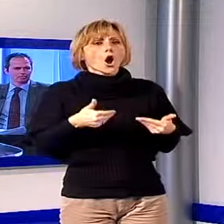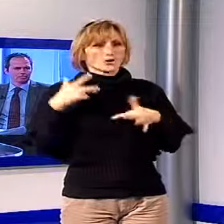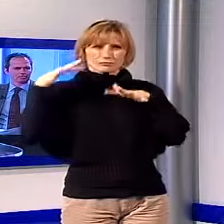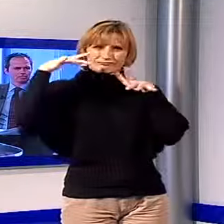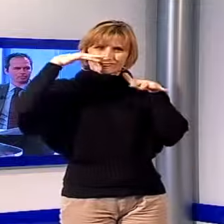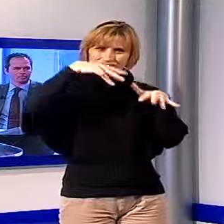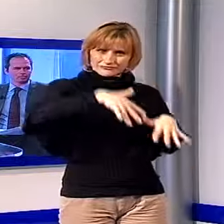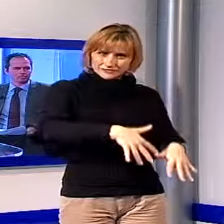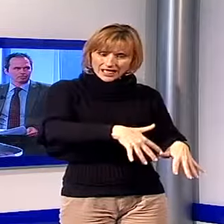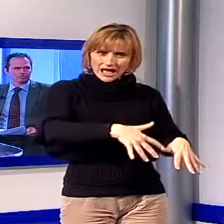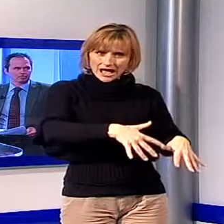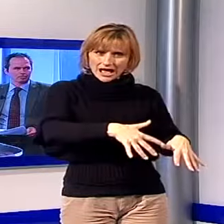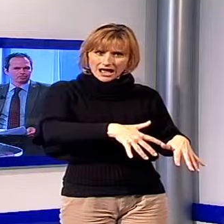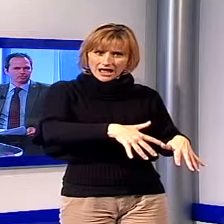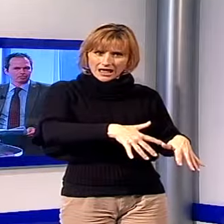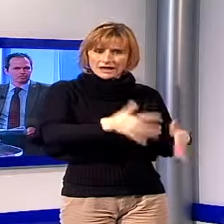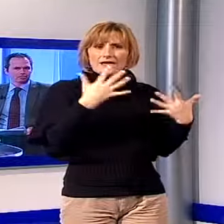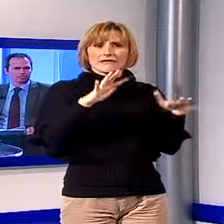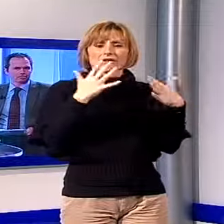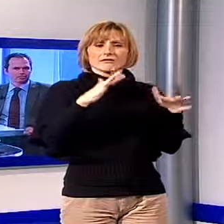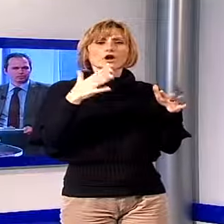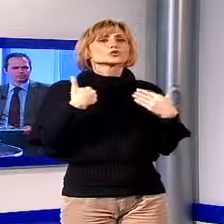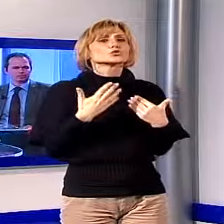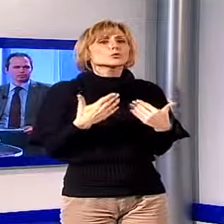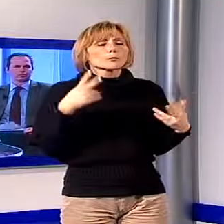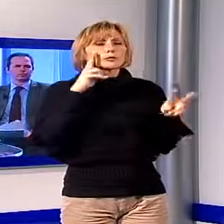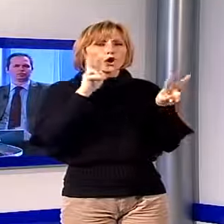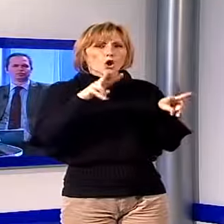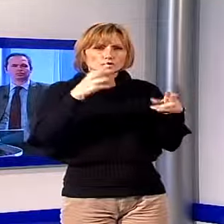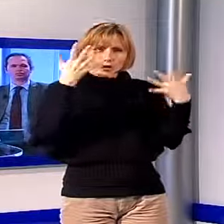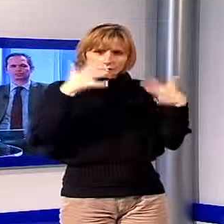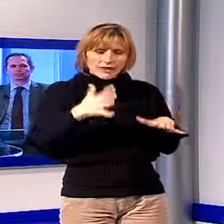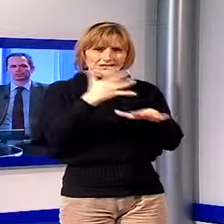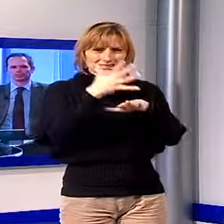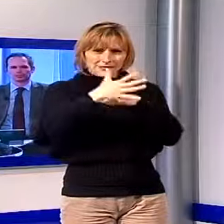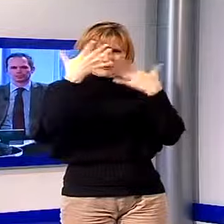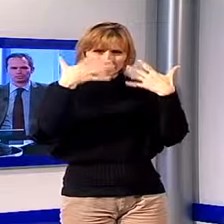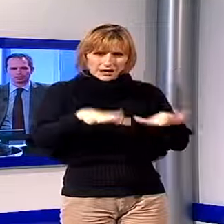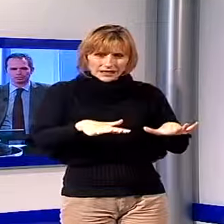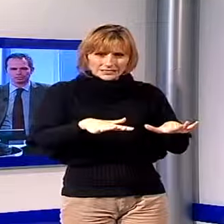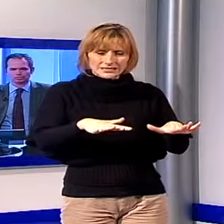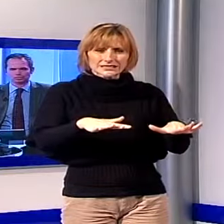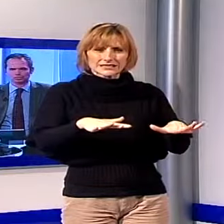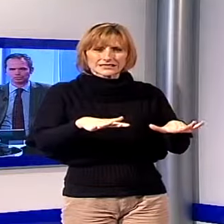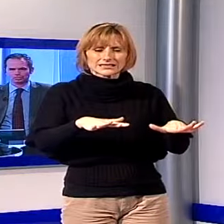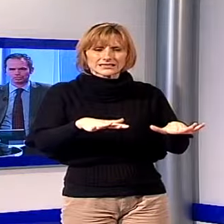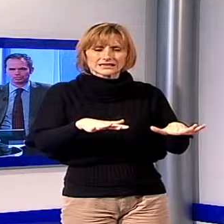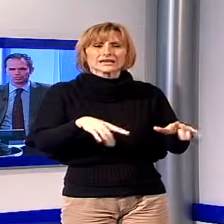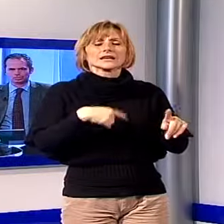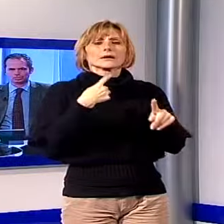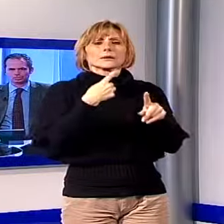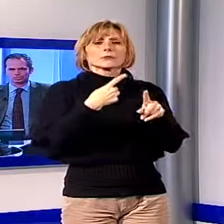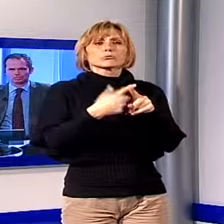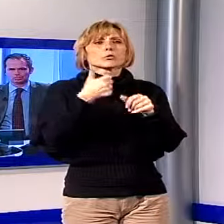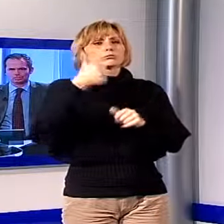frana intorno all'uno e mezzo abbiamo fatto subito una serie di interventi, fatto un primo incontro